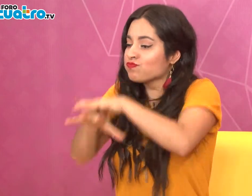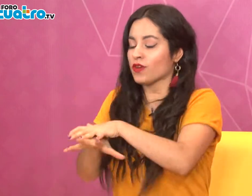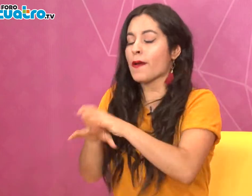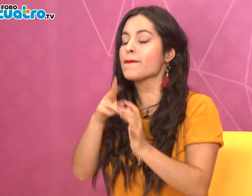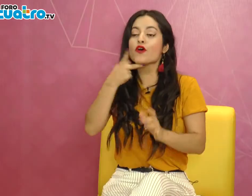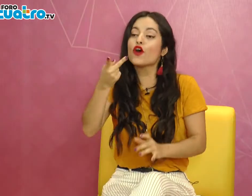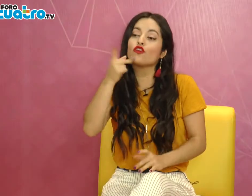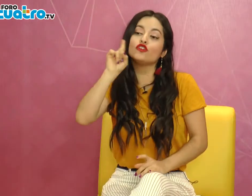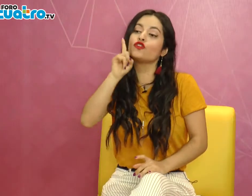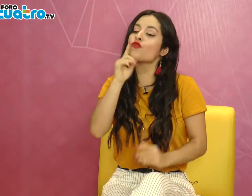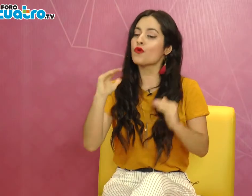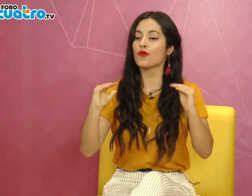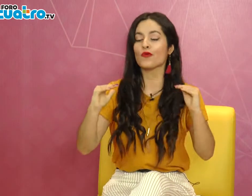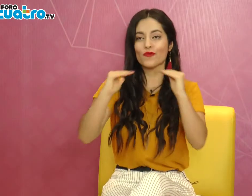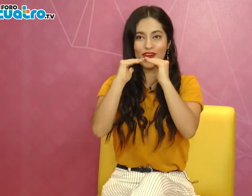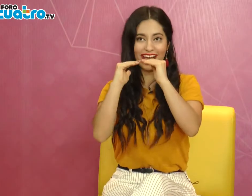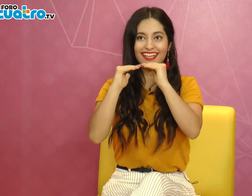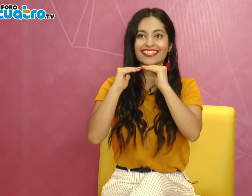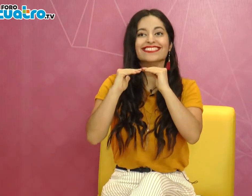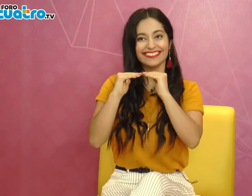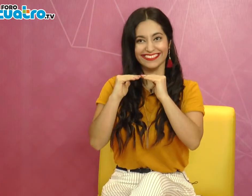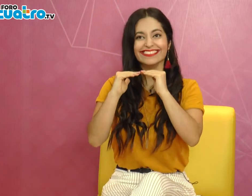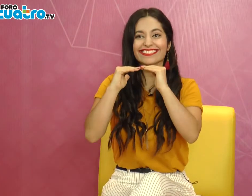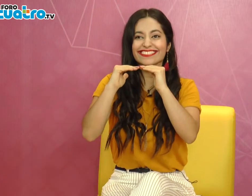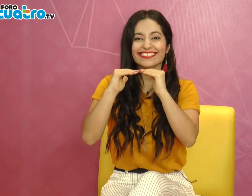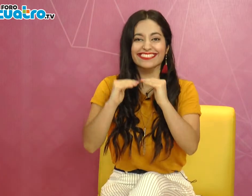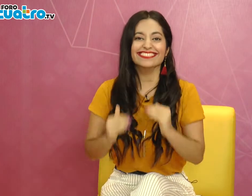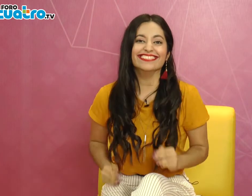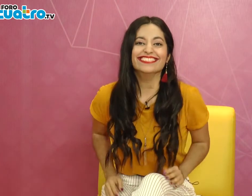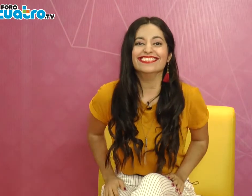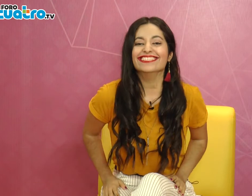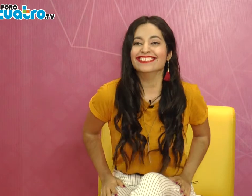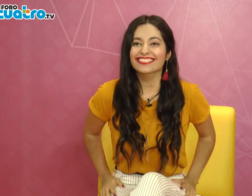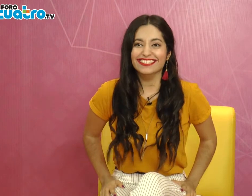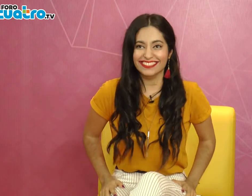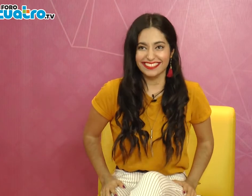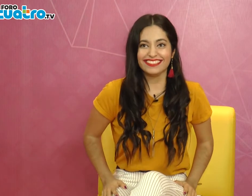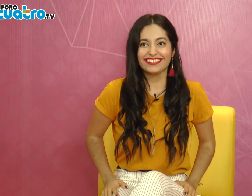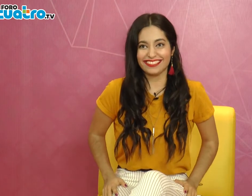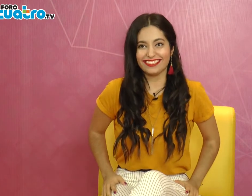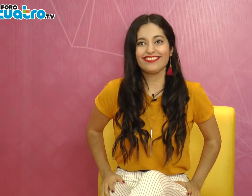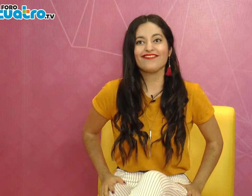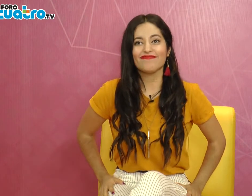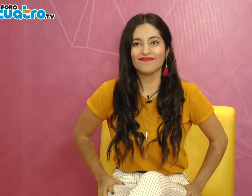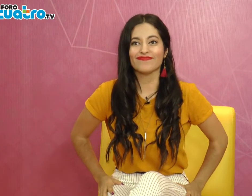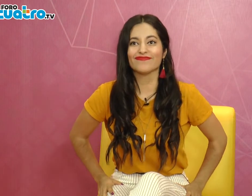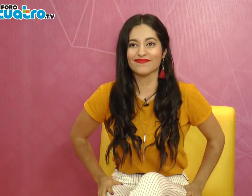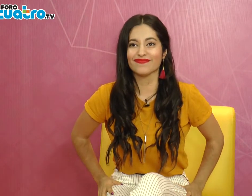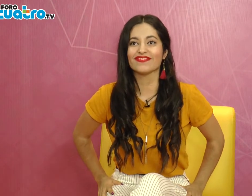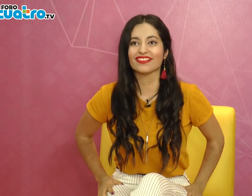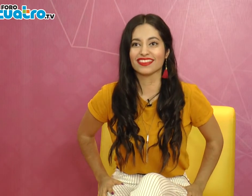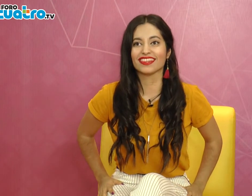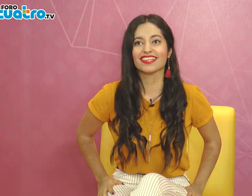me gusta ser parte de esta mejor comunidad donde hay una equidad entre todos.